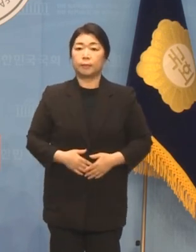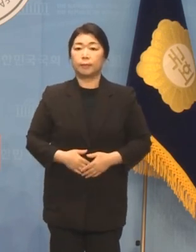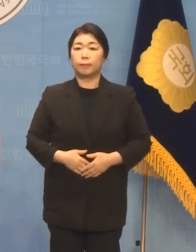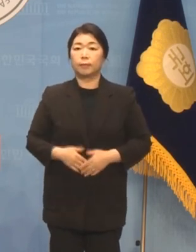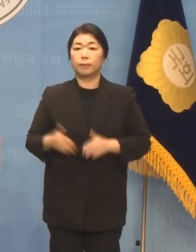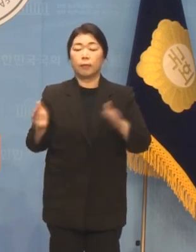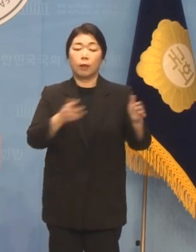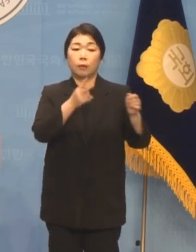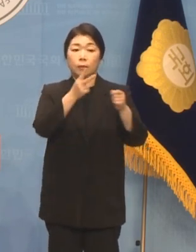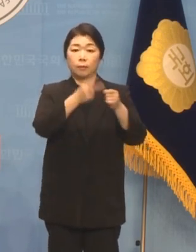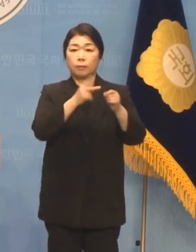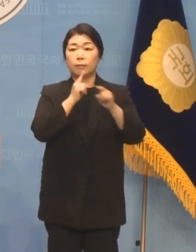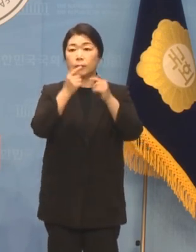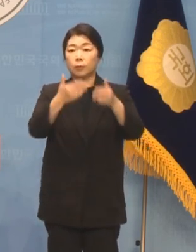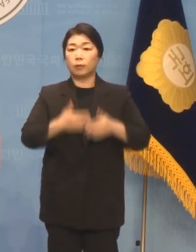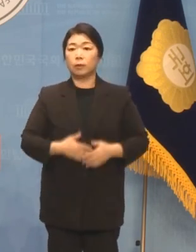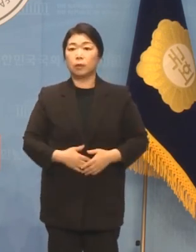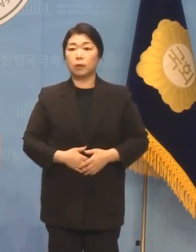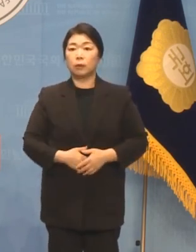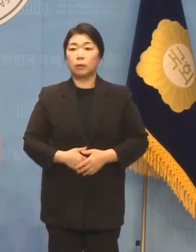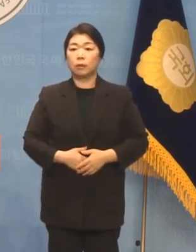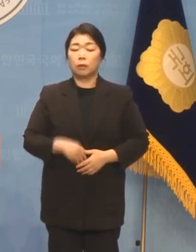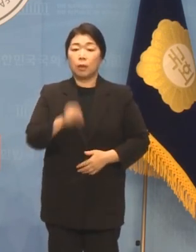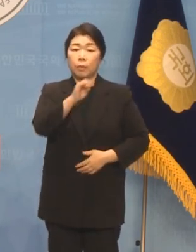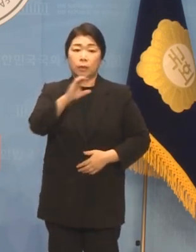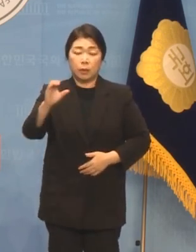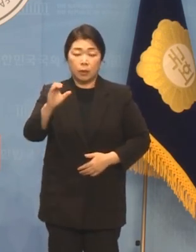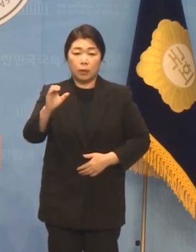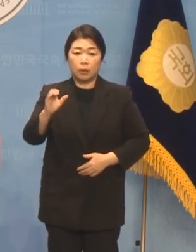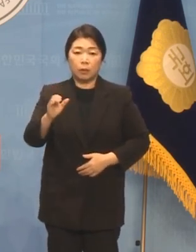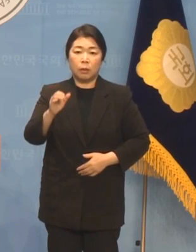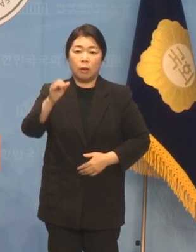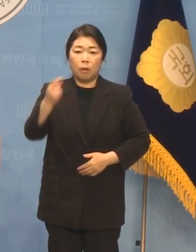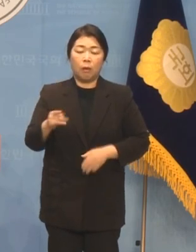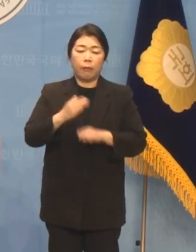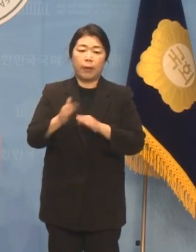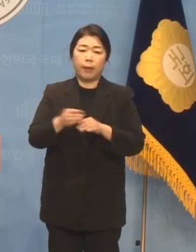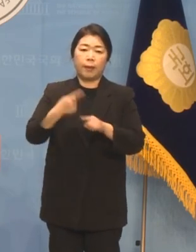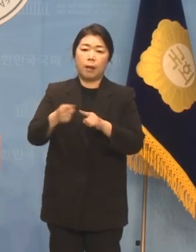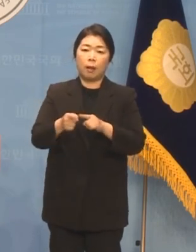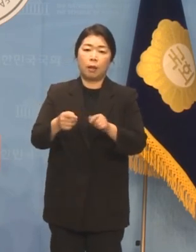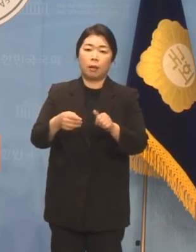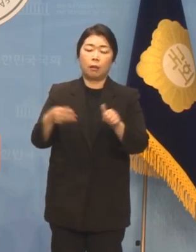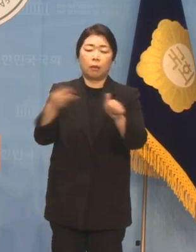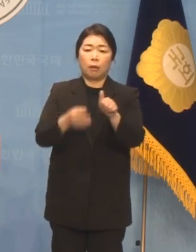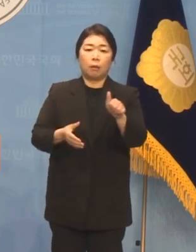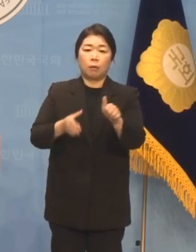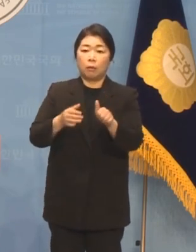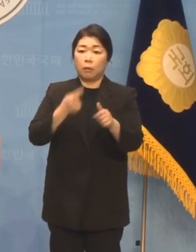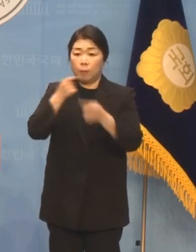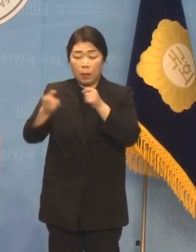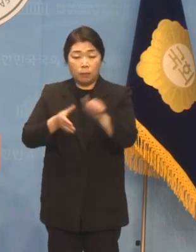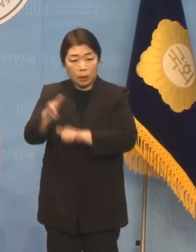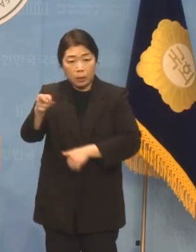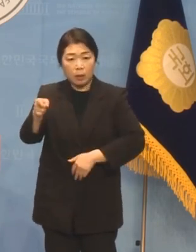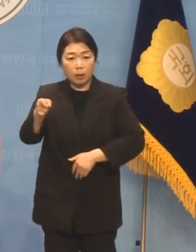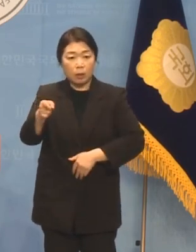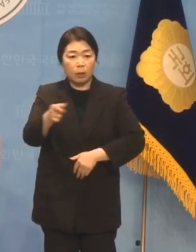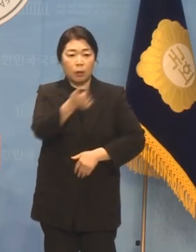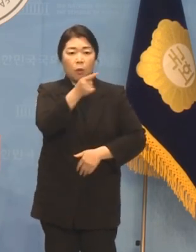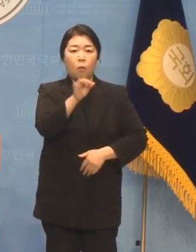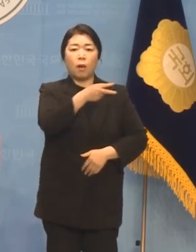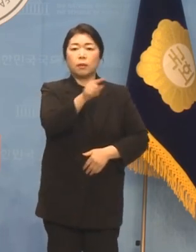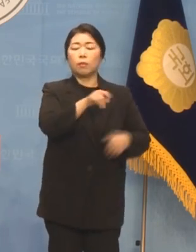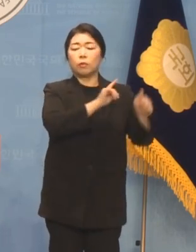두 번째 브리핑입니다. MBC의 회칼 테러 협박 황상무 대통령실 시민사회 수석